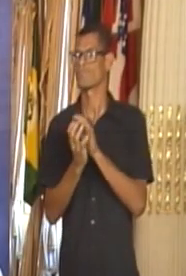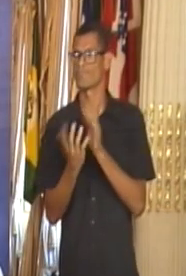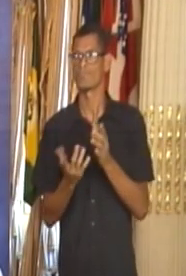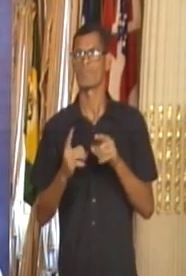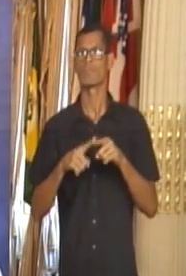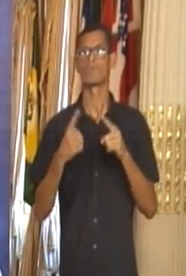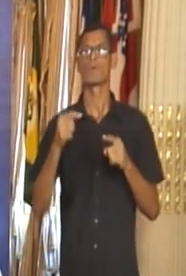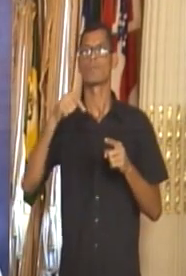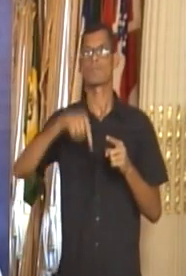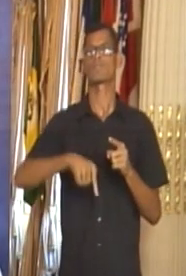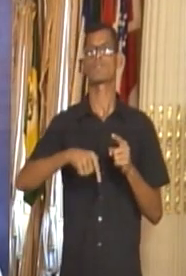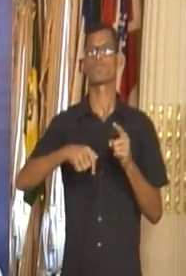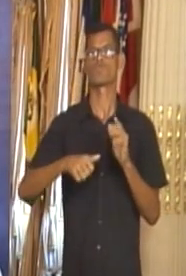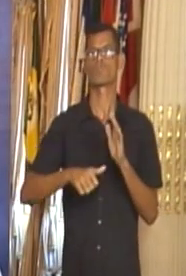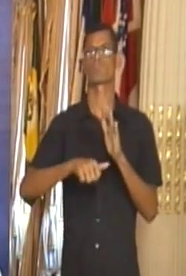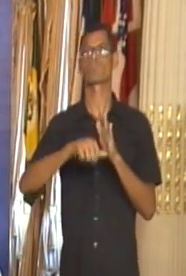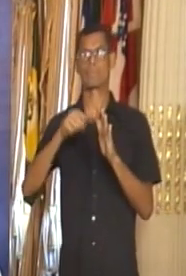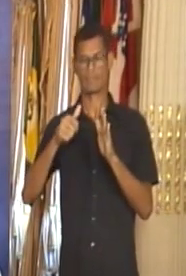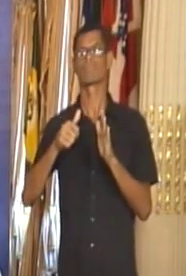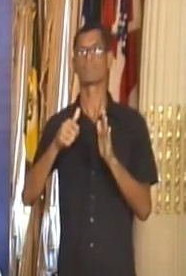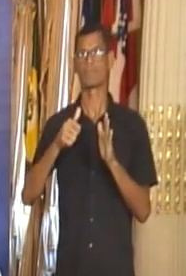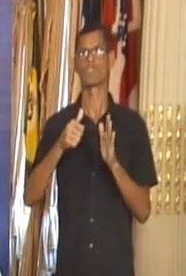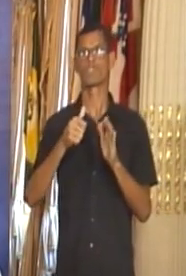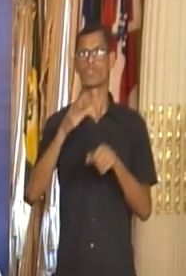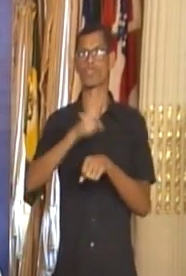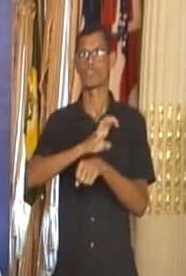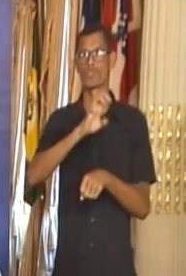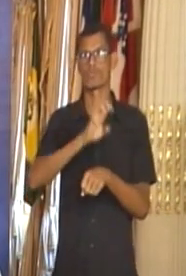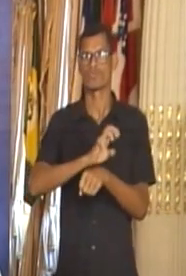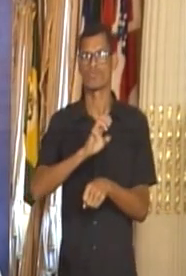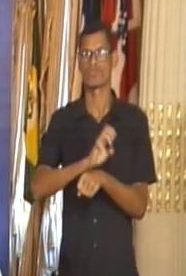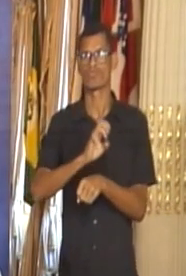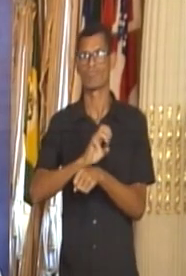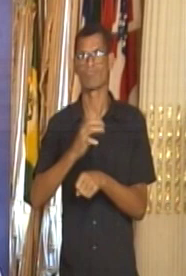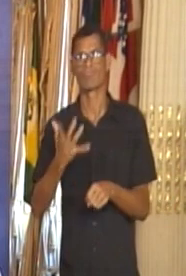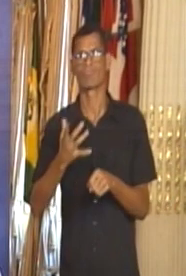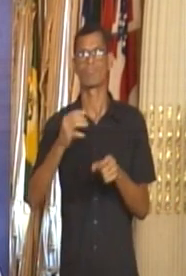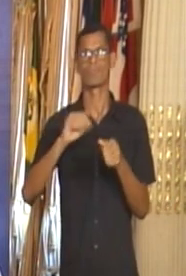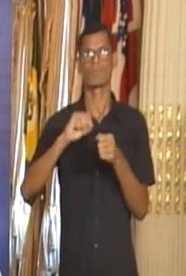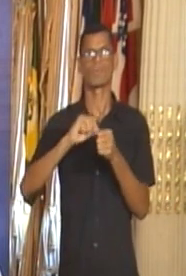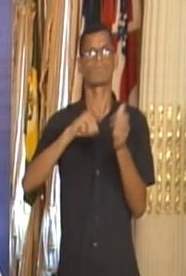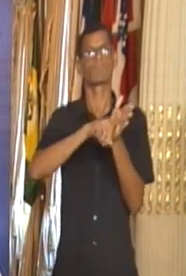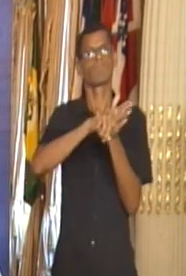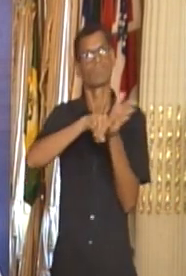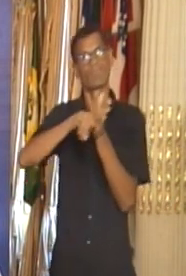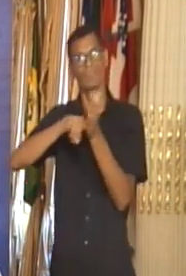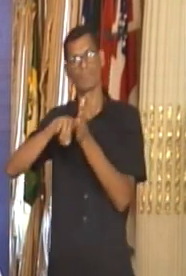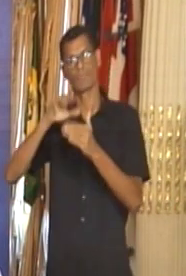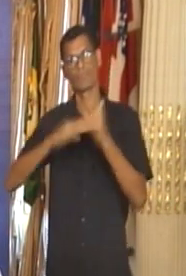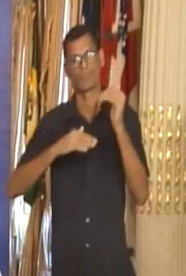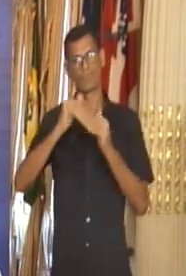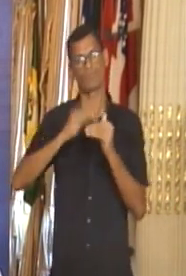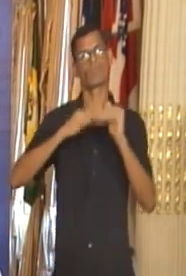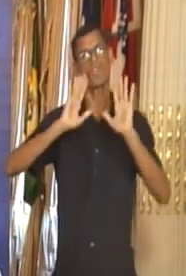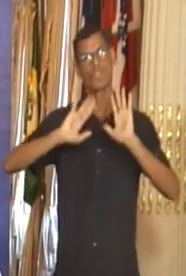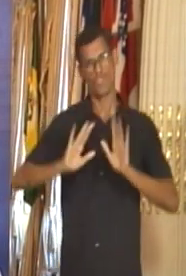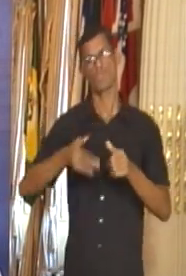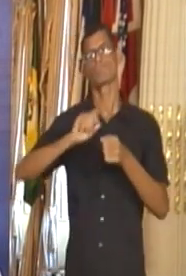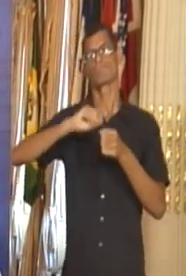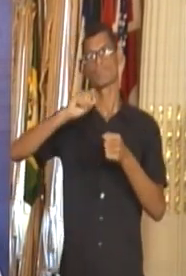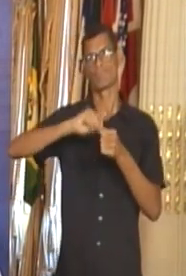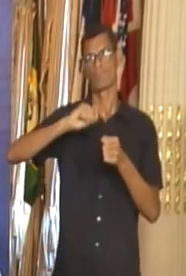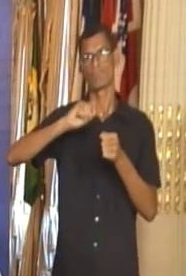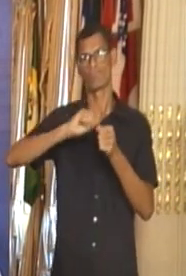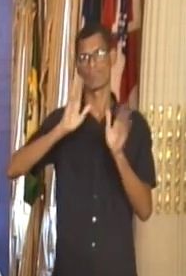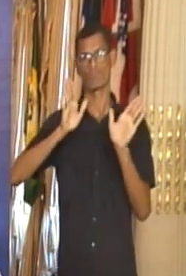Pernambuco foi o primeiro estado a adotar um protocolo de testagem, de afastamento profissional Isso está sendo feito de forma prioritária